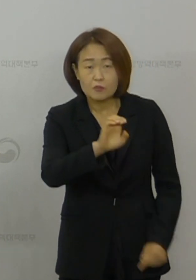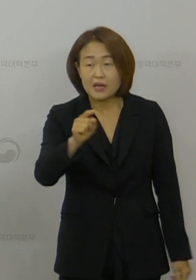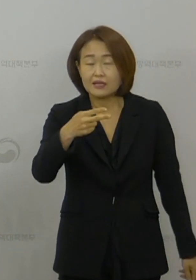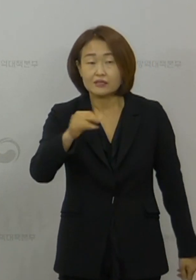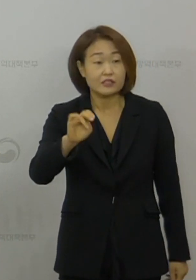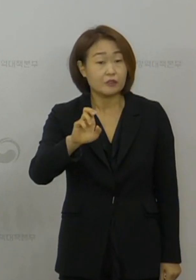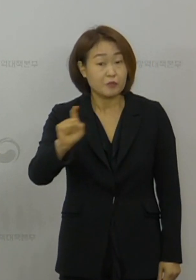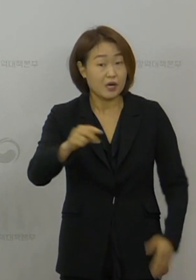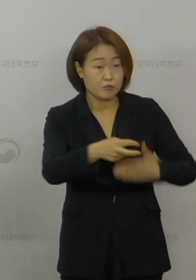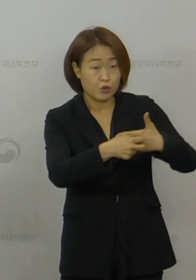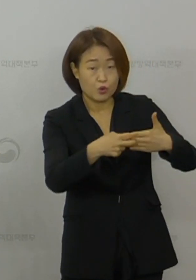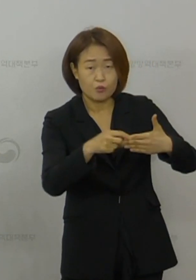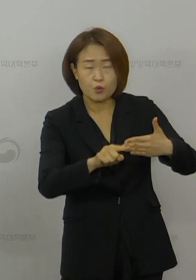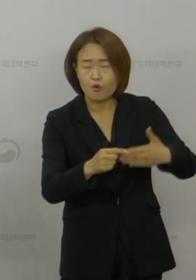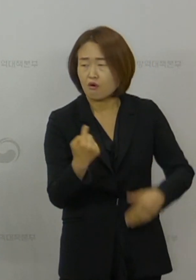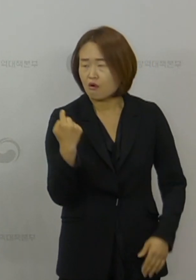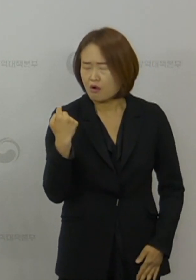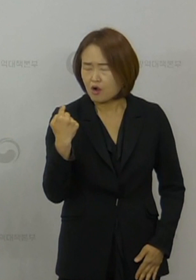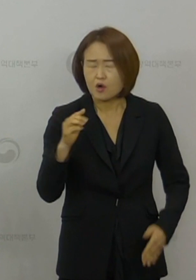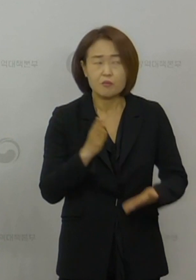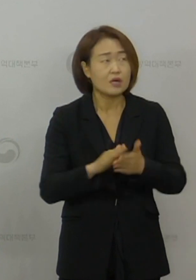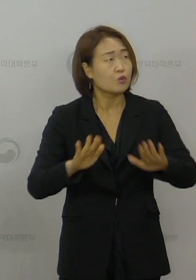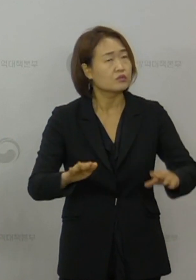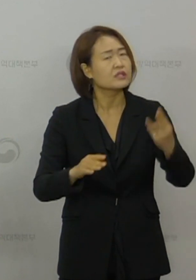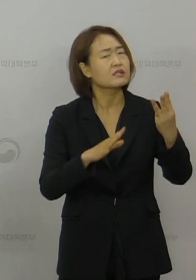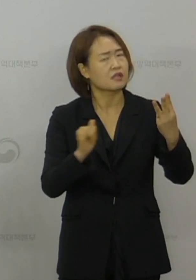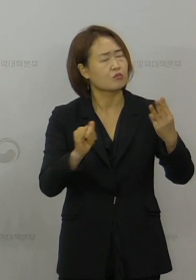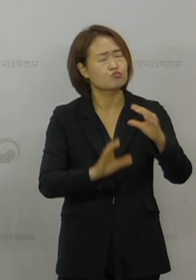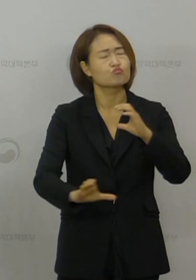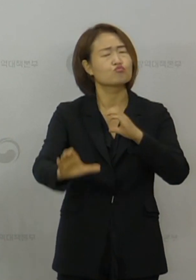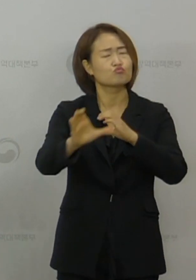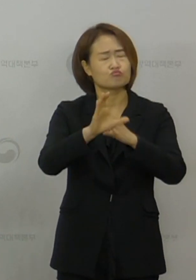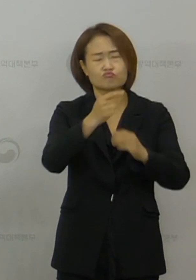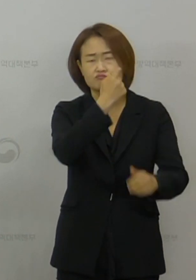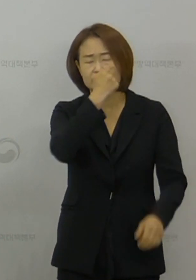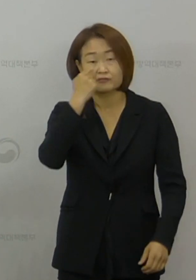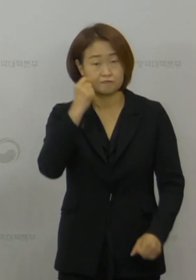관련해서는 전일 대비 3명의 확진자가 추가로 확인되었습니다.